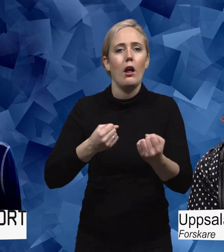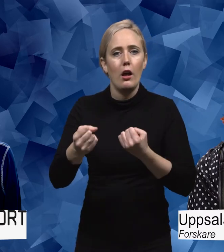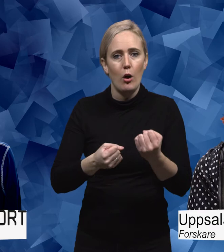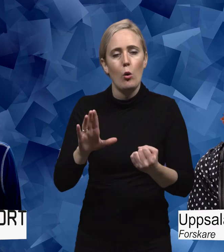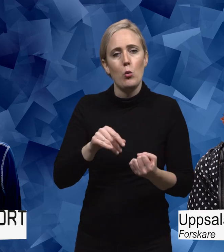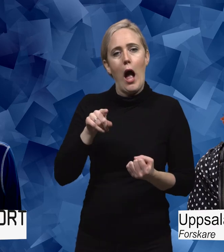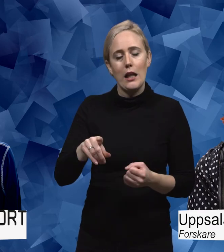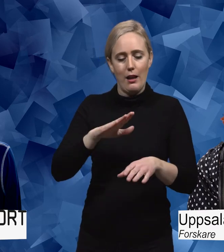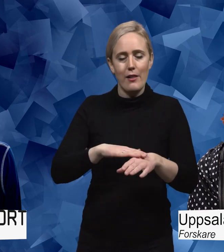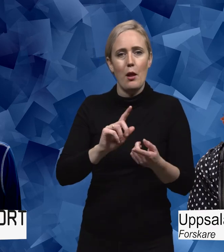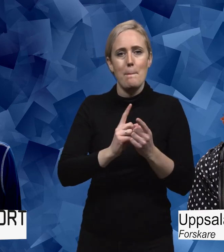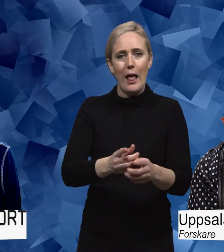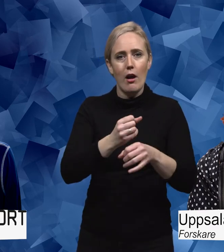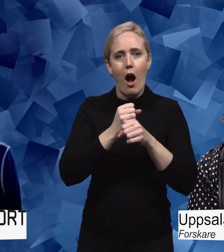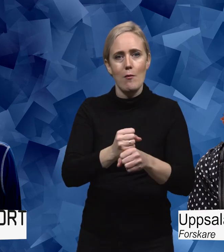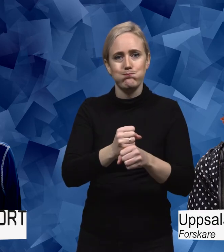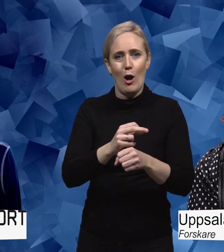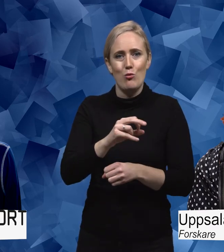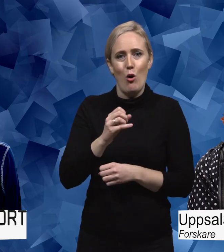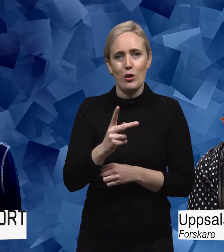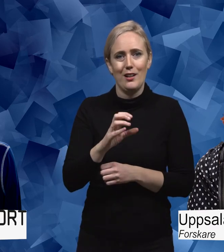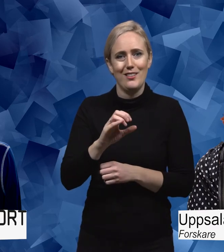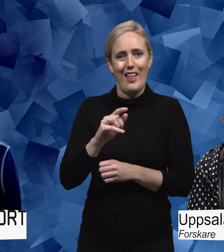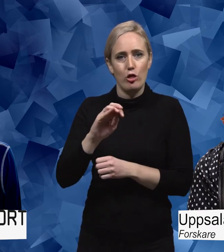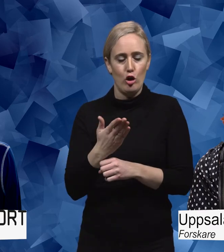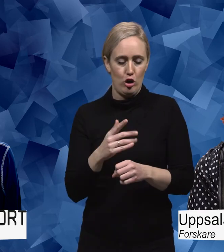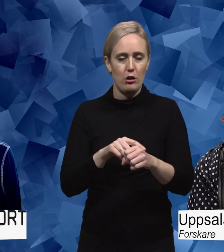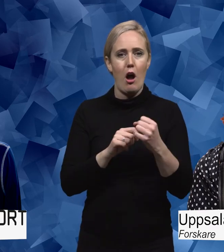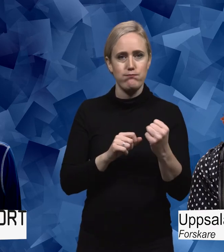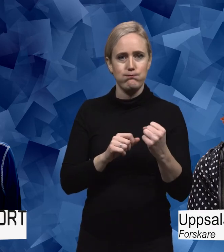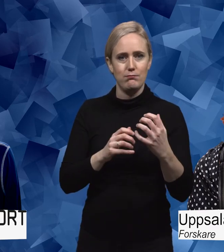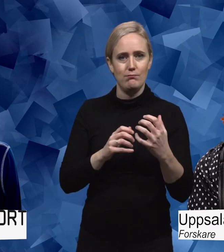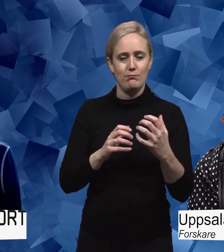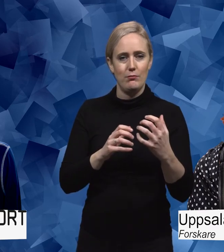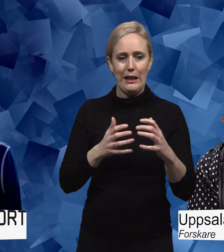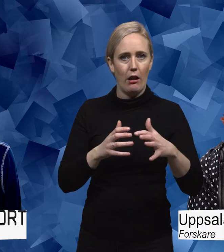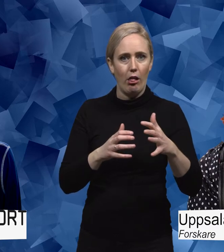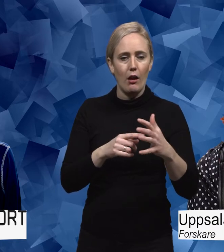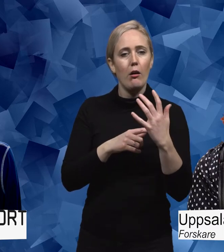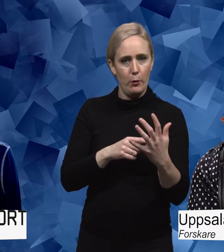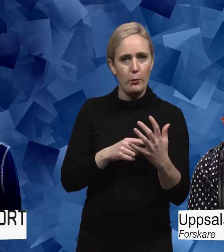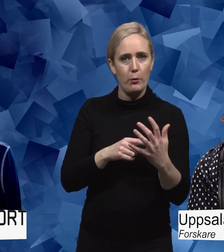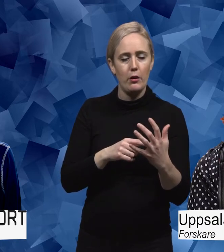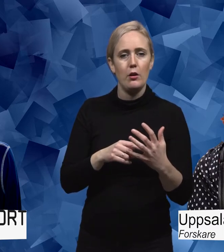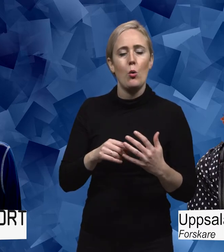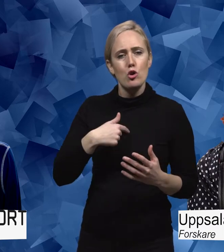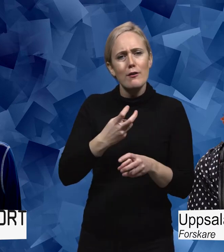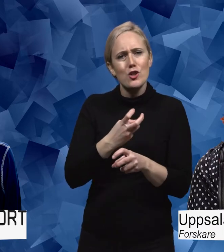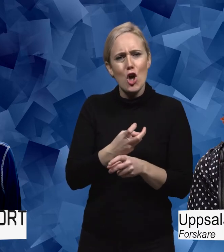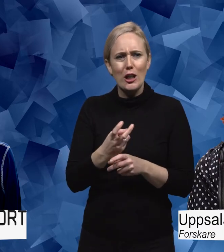rocksteady. Så att hans tre mål stannade när han hade tränat. Men jag ville gärna ha det här till Sverige. Så jag försökte på det. Men jag hade liksom inte